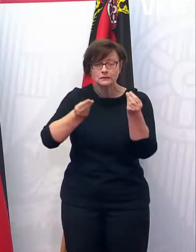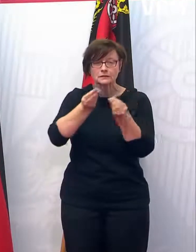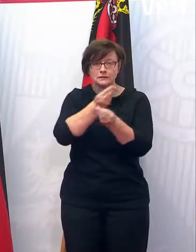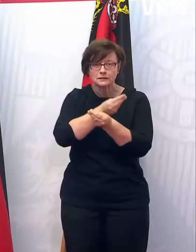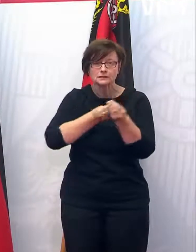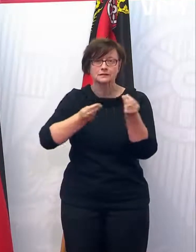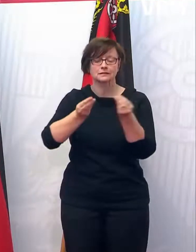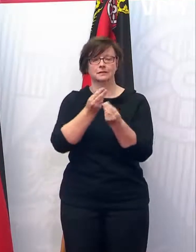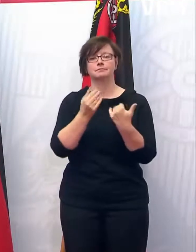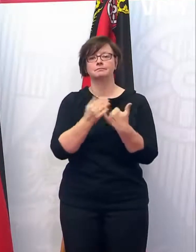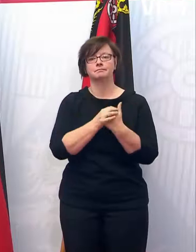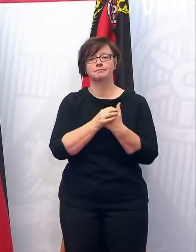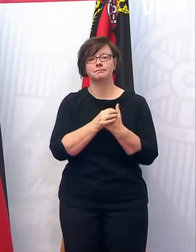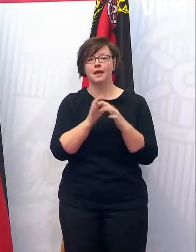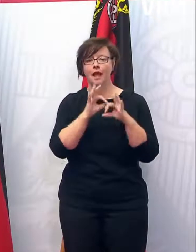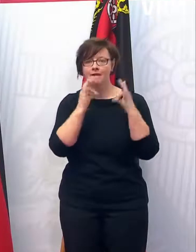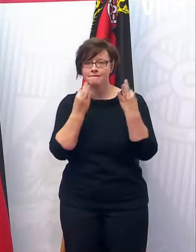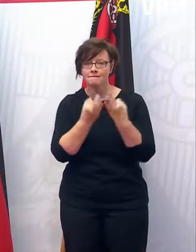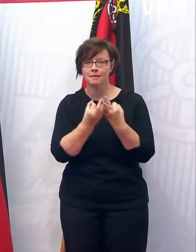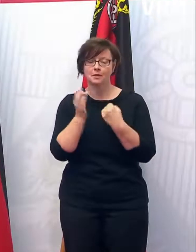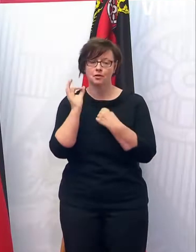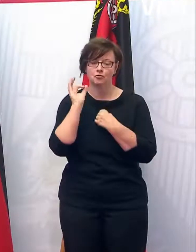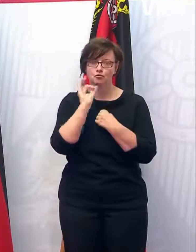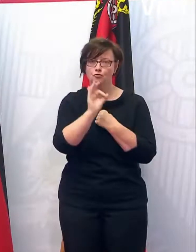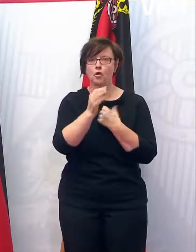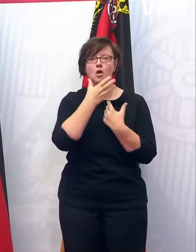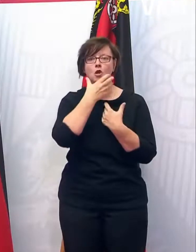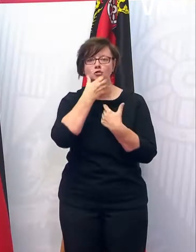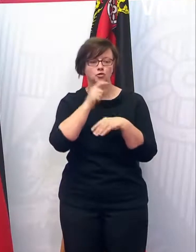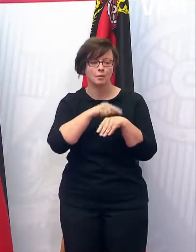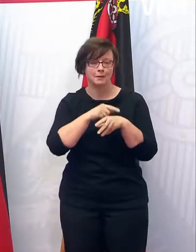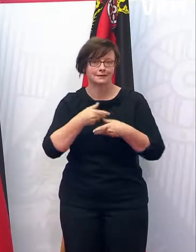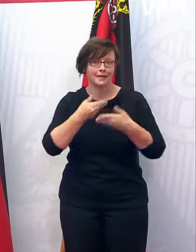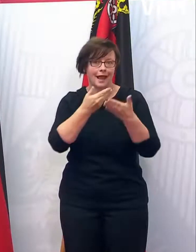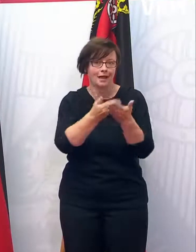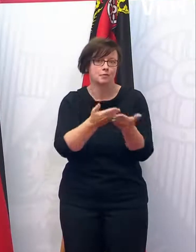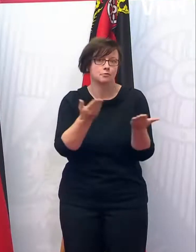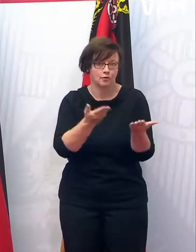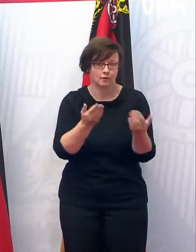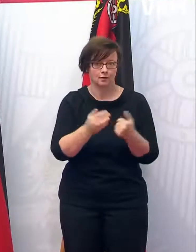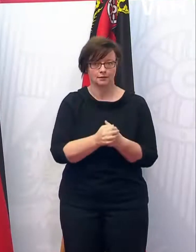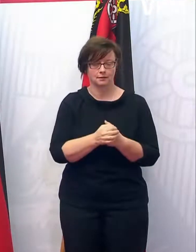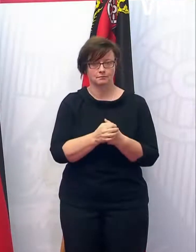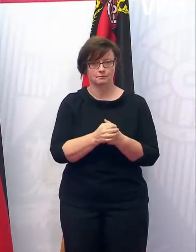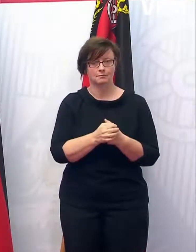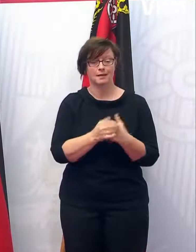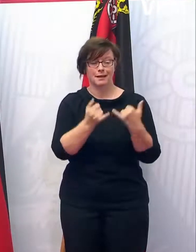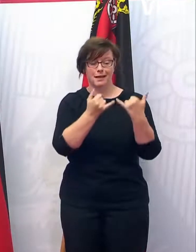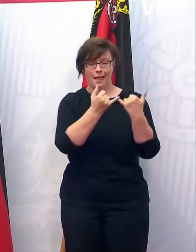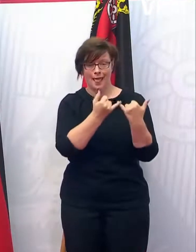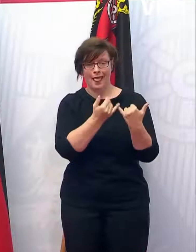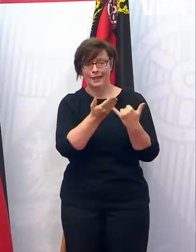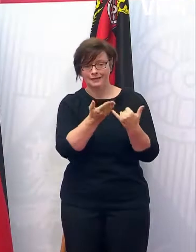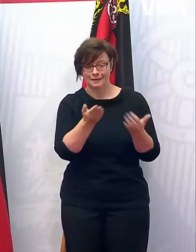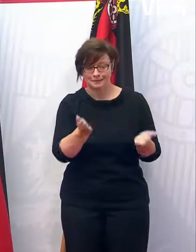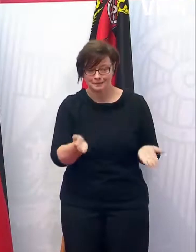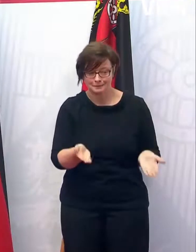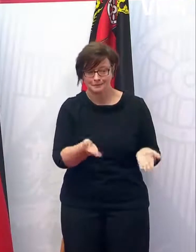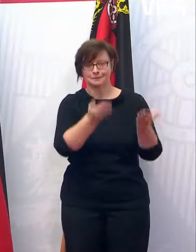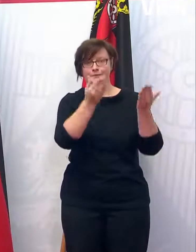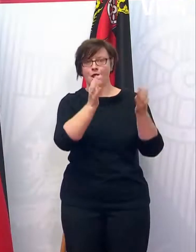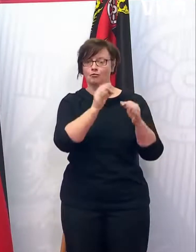überlegen, was können wir den Familien vor allem jetzt in der Sommerzeit anbieten, um einerseits auch Eltern nochmal so ein